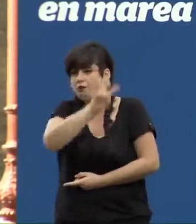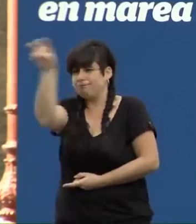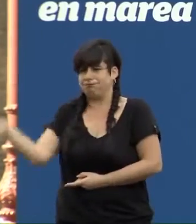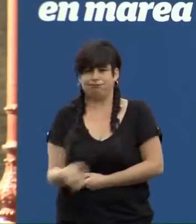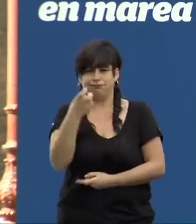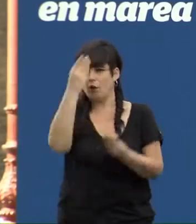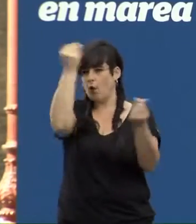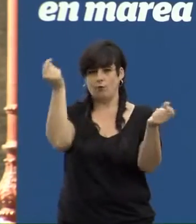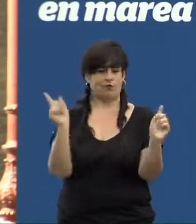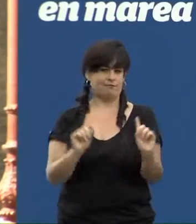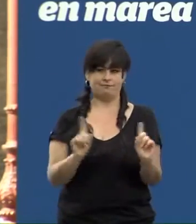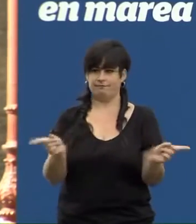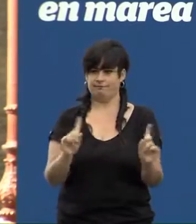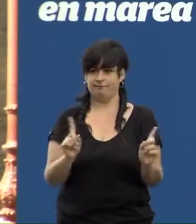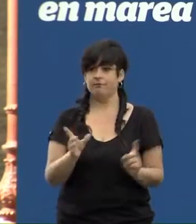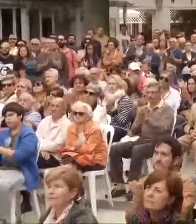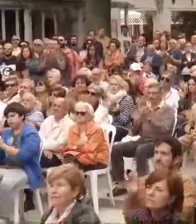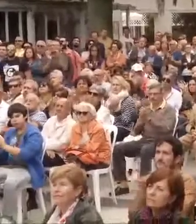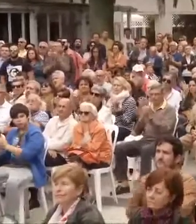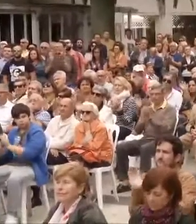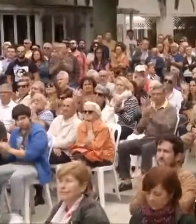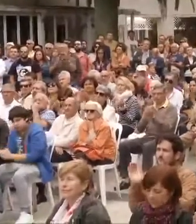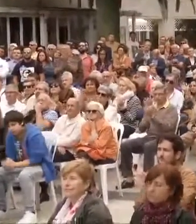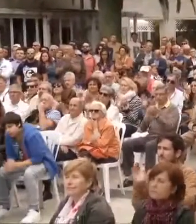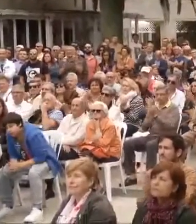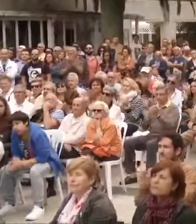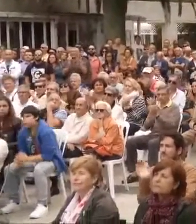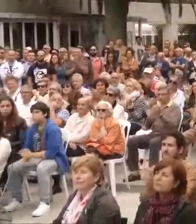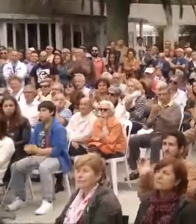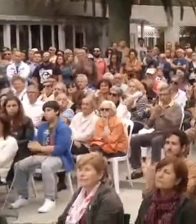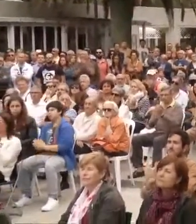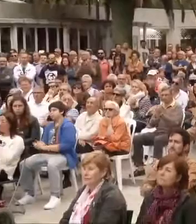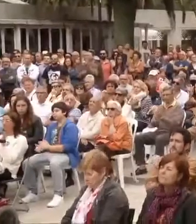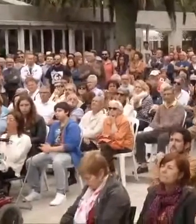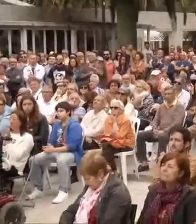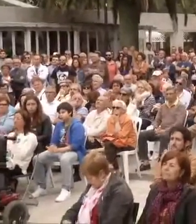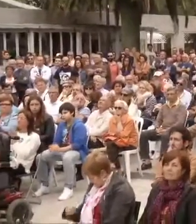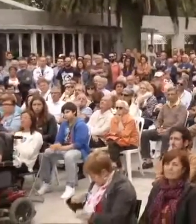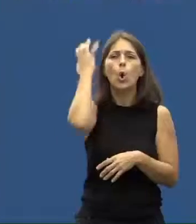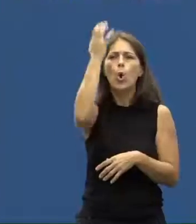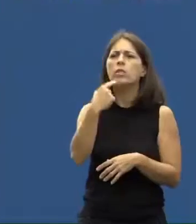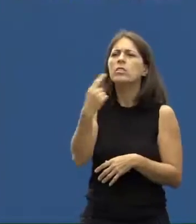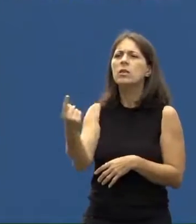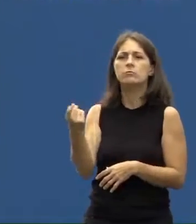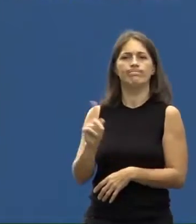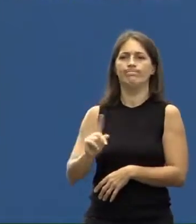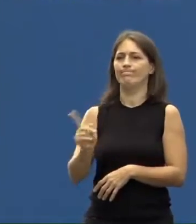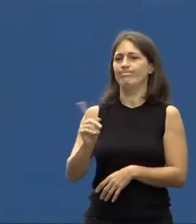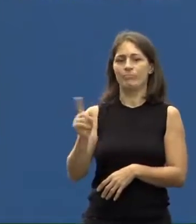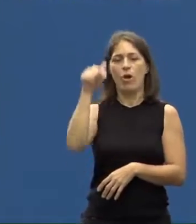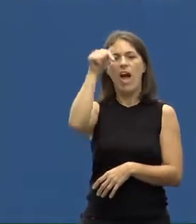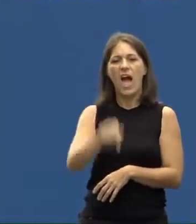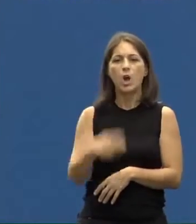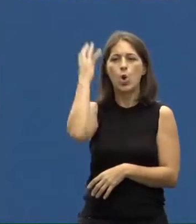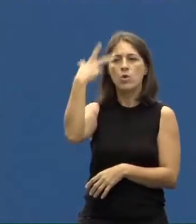E por que non esquecemos, imos a gañar. así que aquí na Coruña, disemos que non, que na Coruña